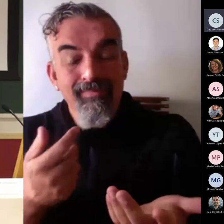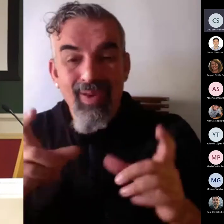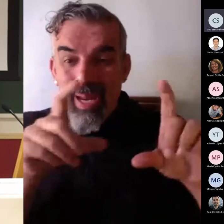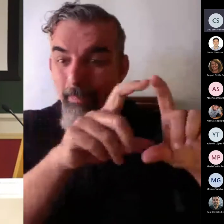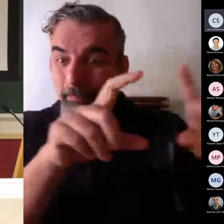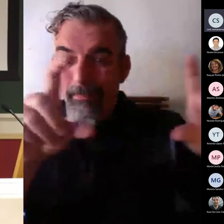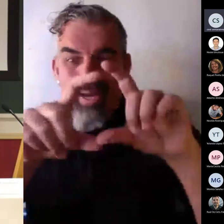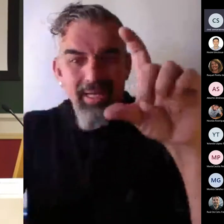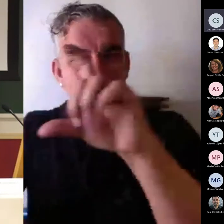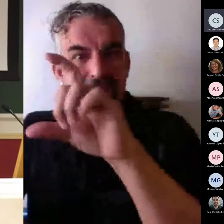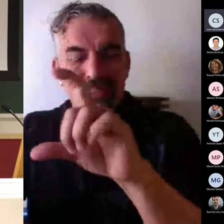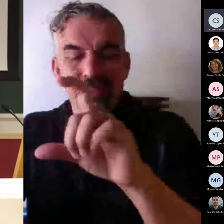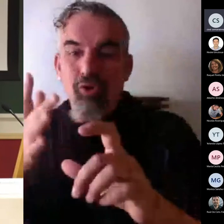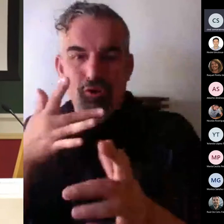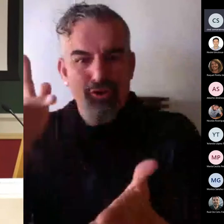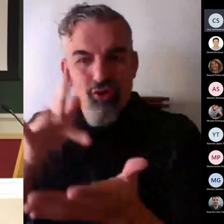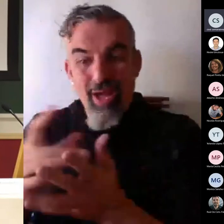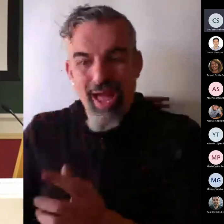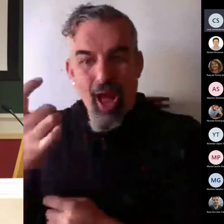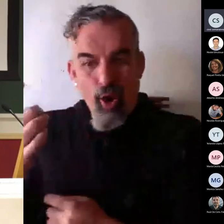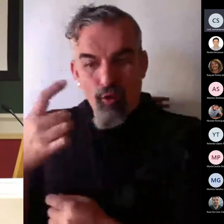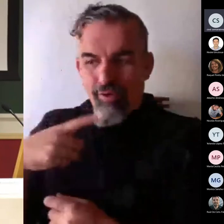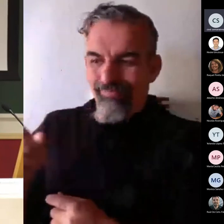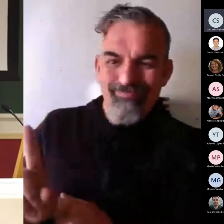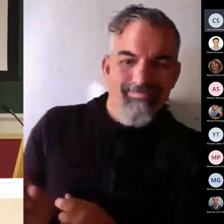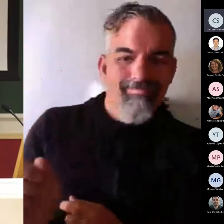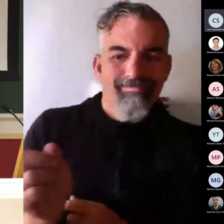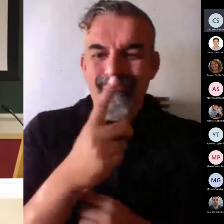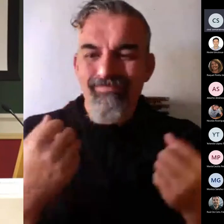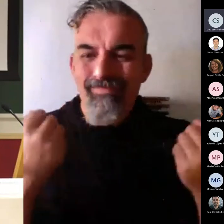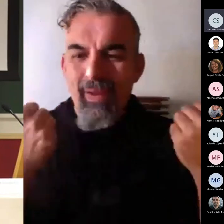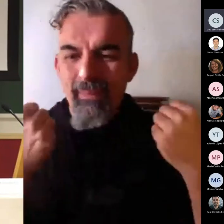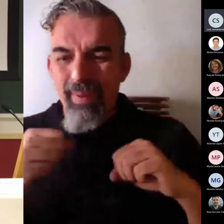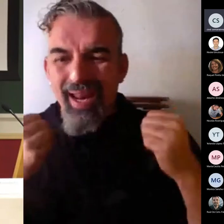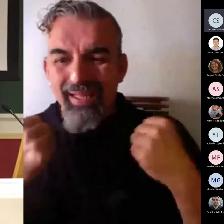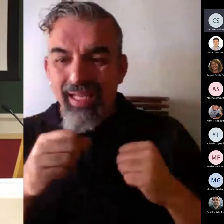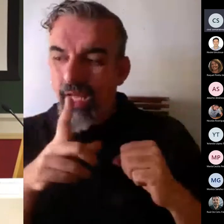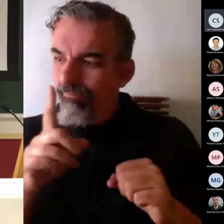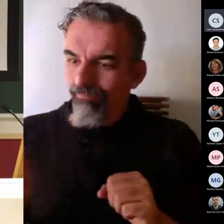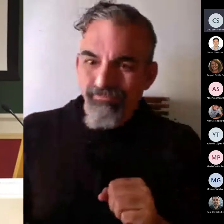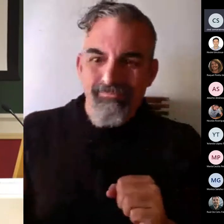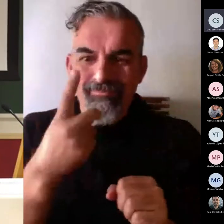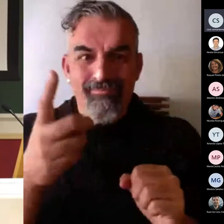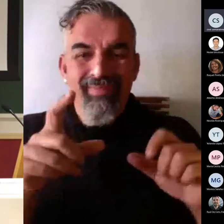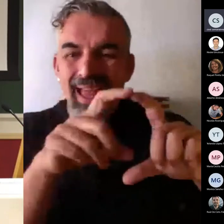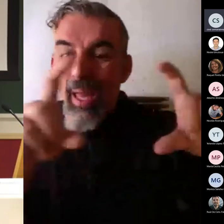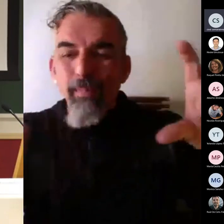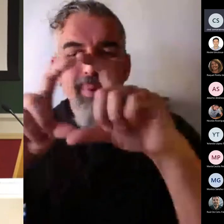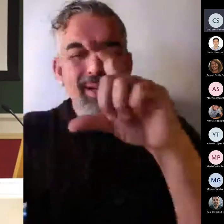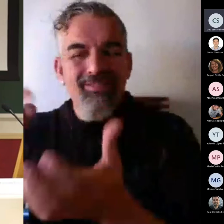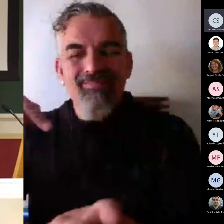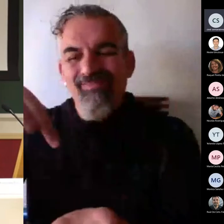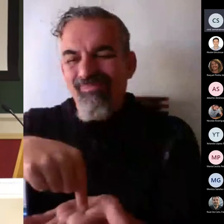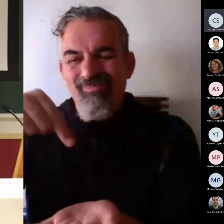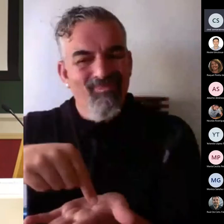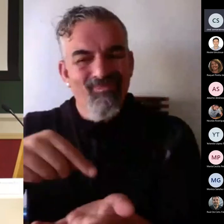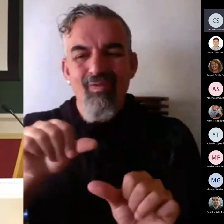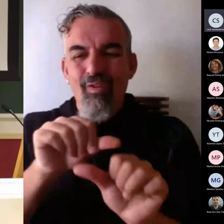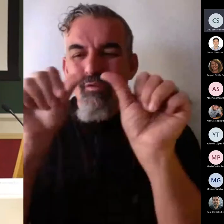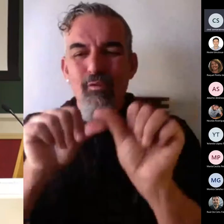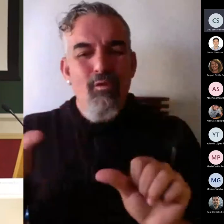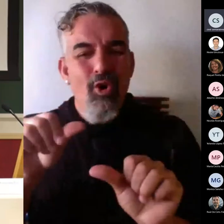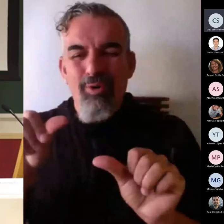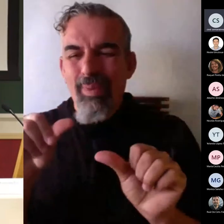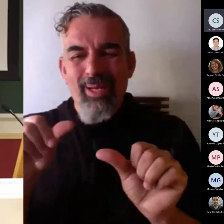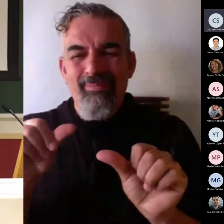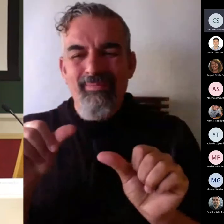cuando nosotros mandábamos a nuestros titulados al mundo laboral, que era… Bueno, tienen muchos conocimientos,